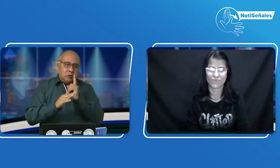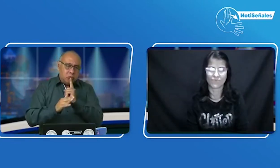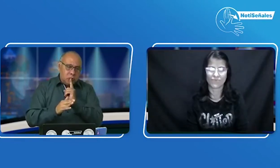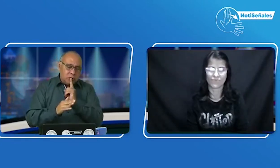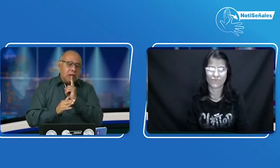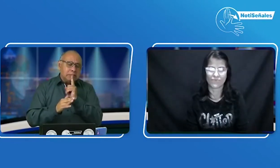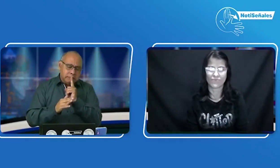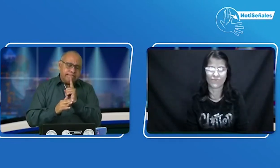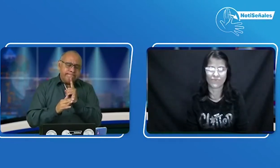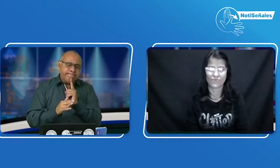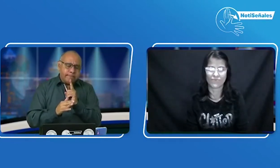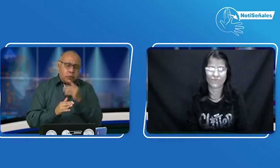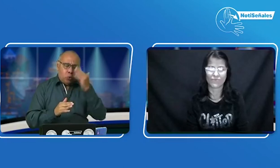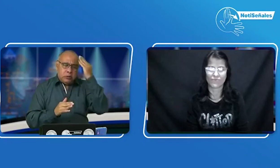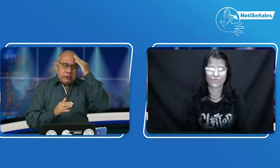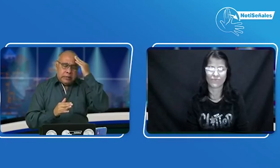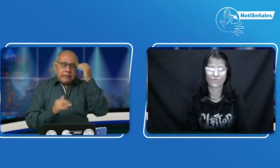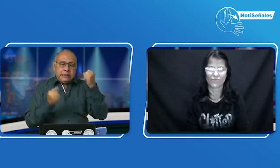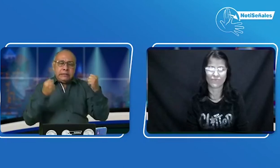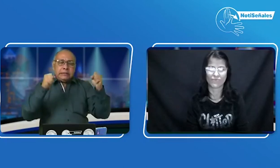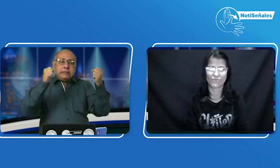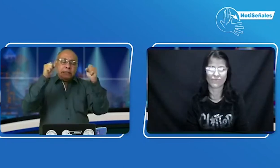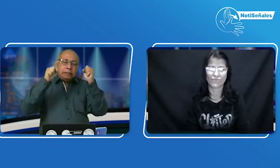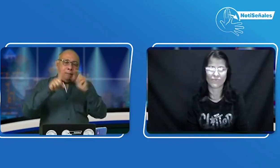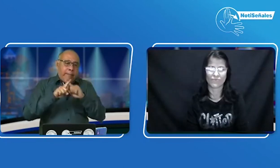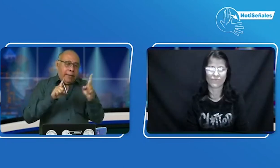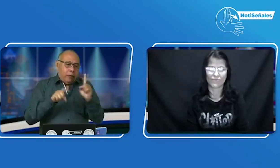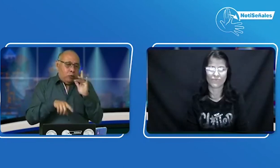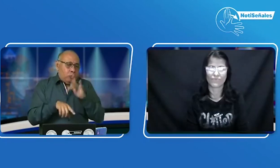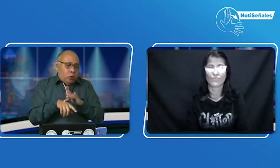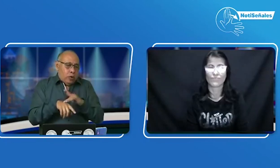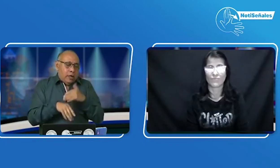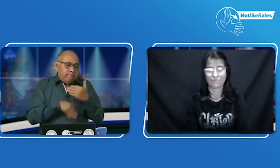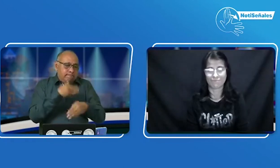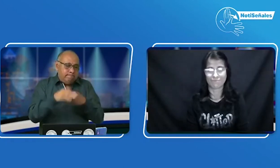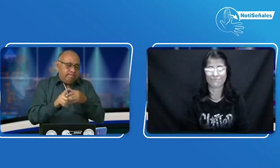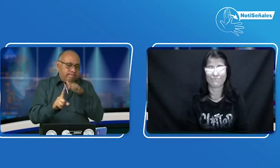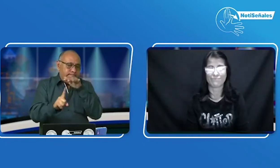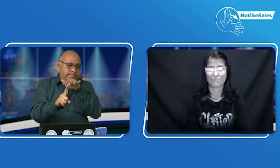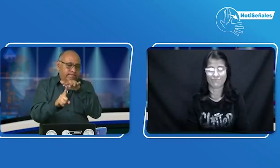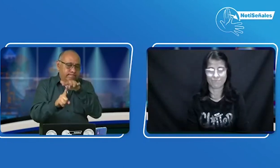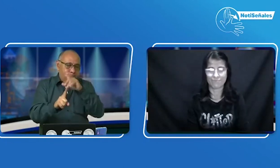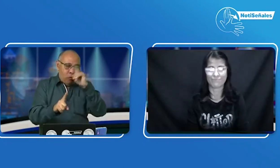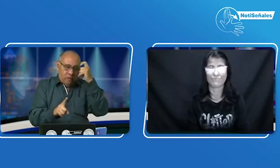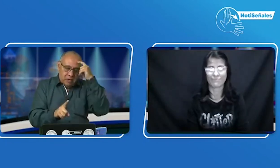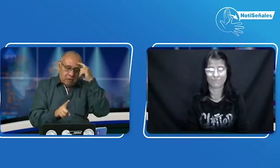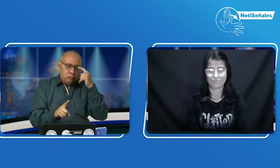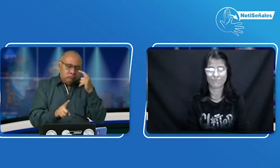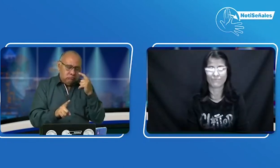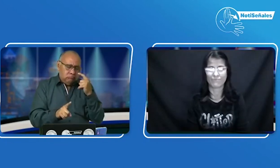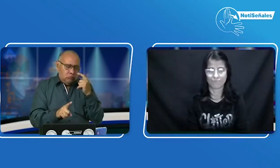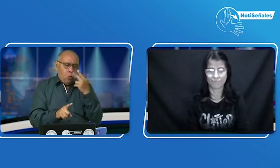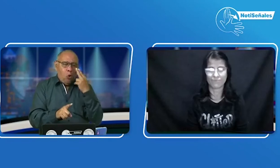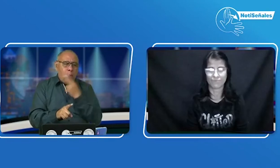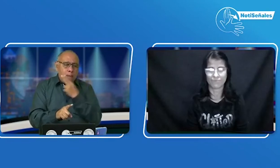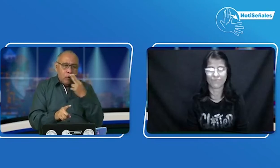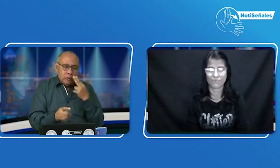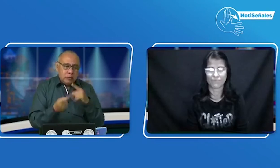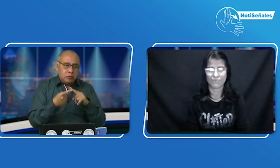tendrán que hacerse periódicamente las personas sordas. Entonces, esto es algo que nos preocupa sumamente y que requiere de